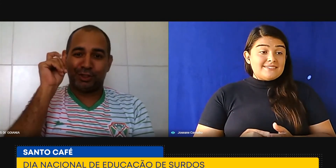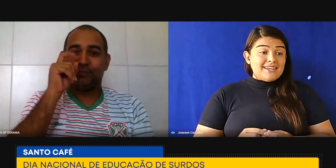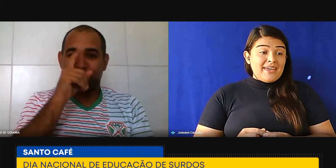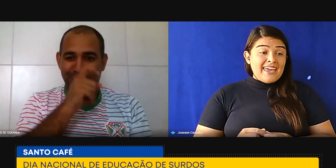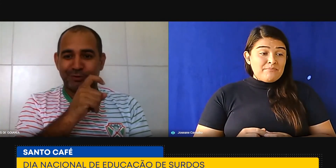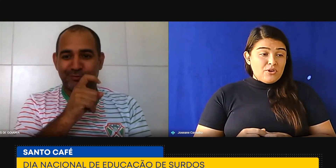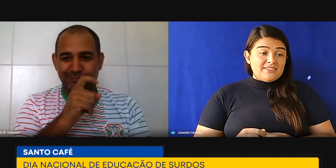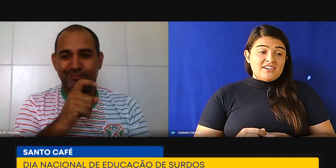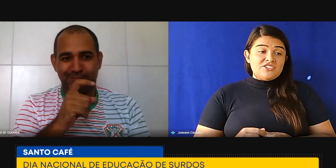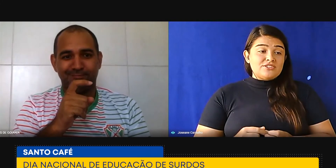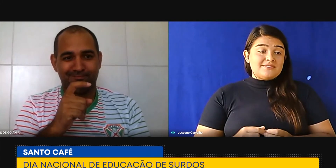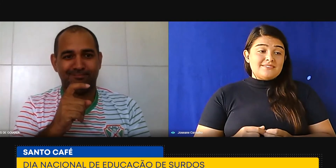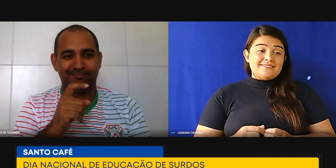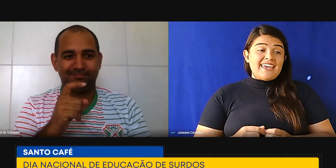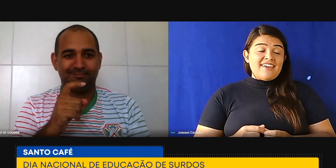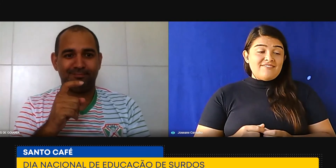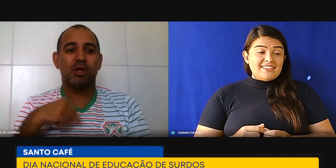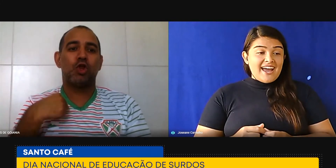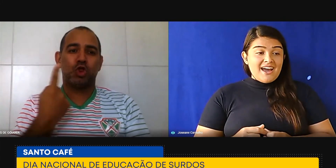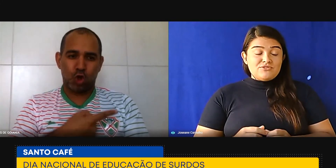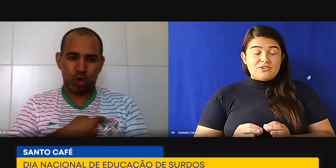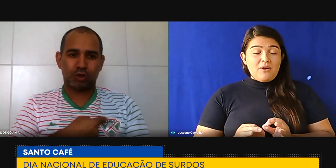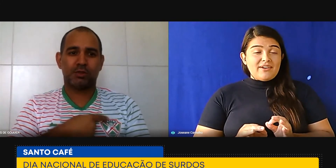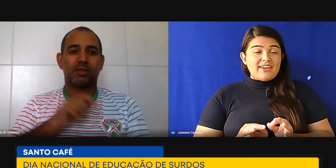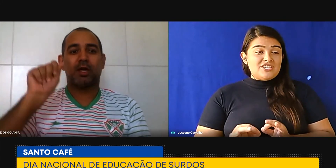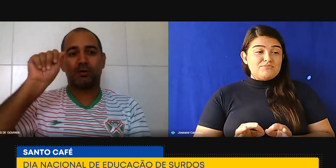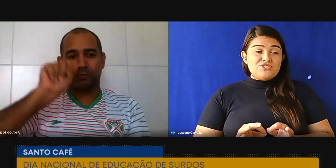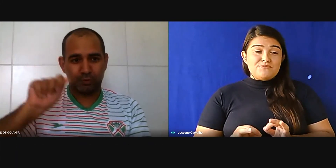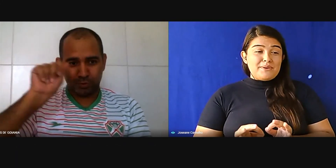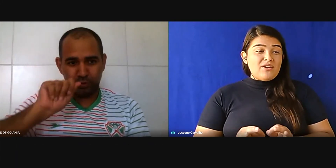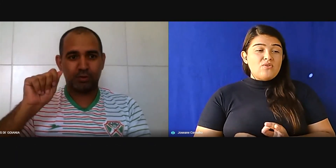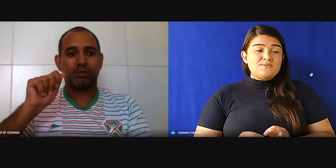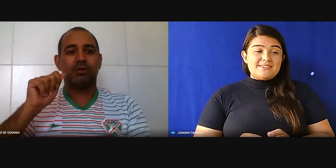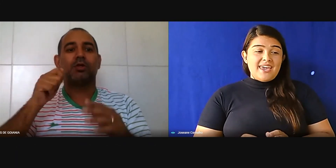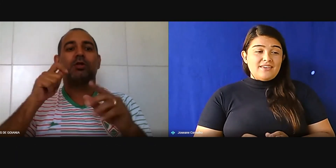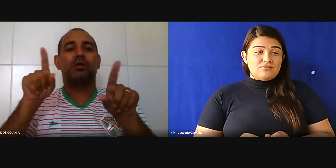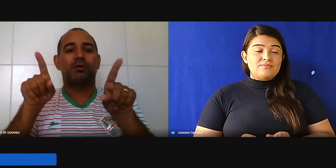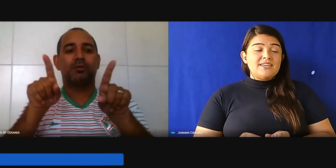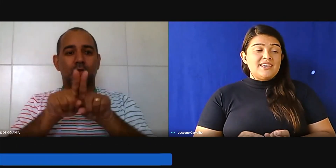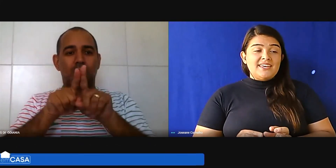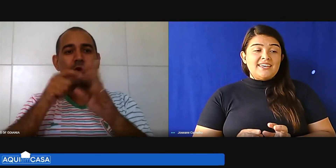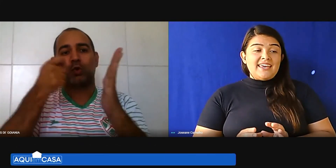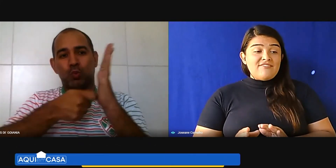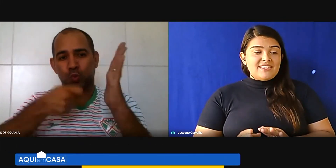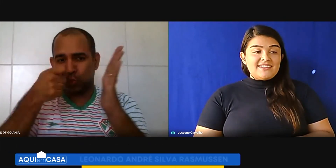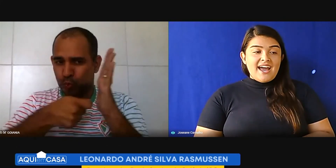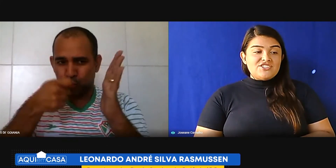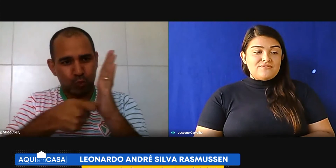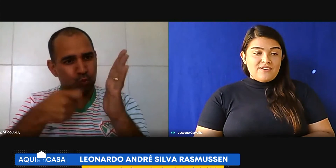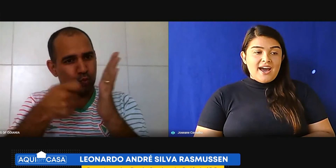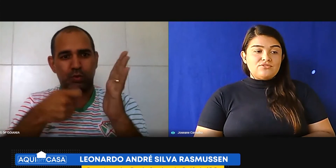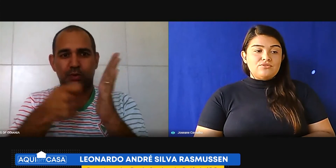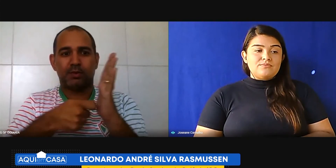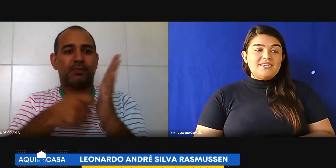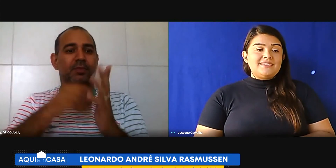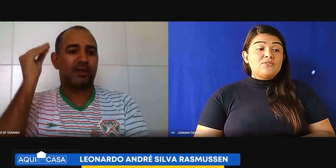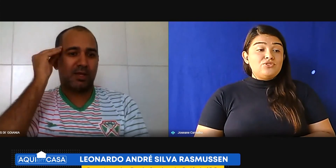é importante nós evitarmos de qualquer tipo de preconceito, evitar de fato. Então,